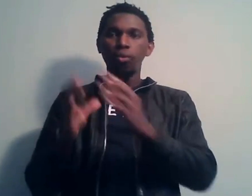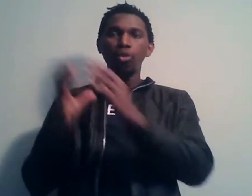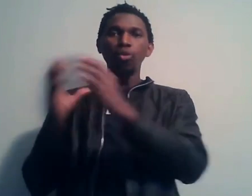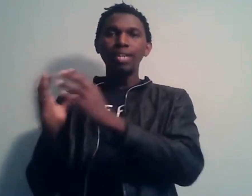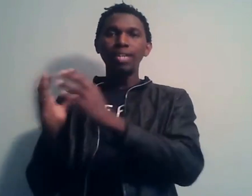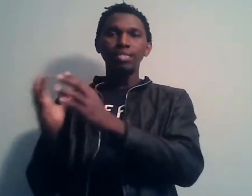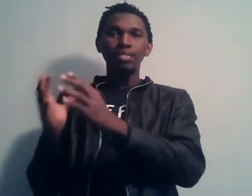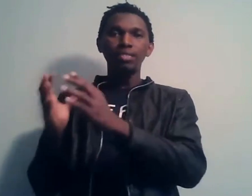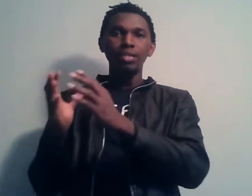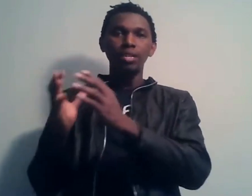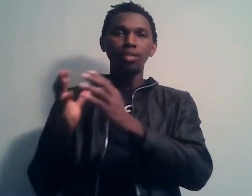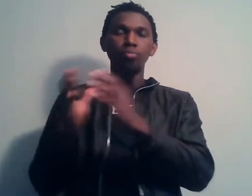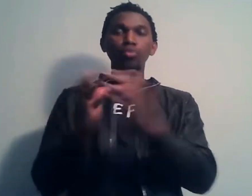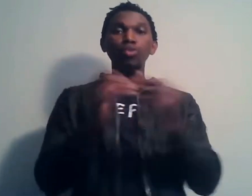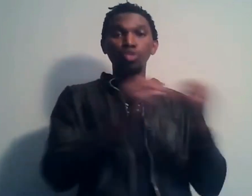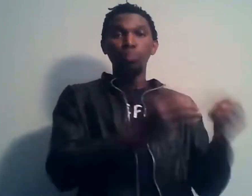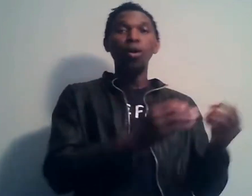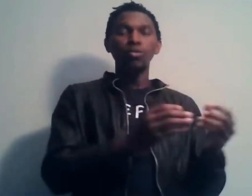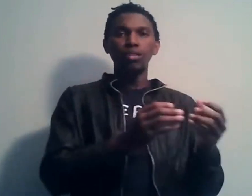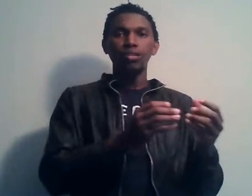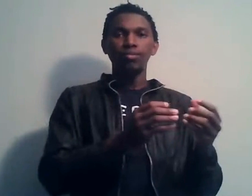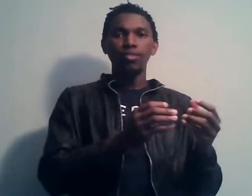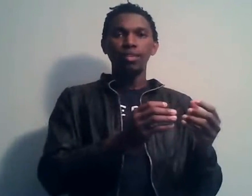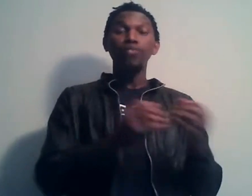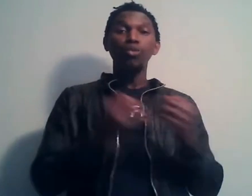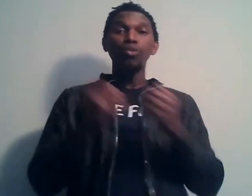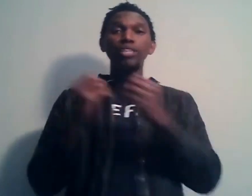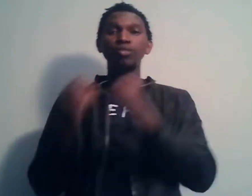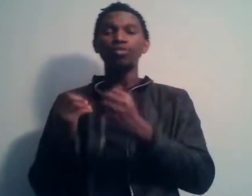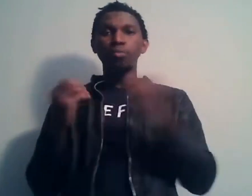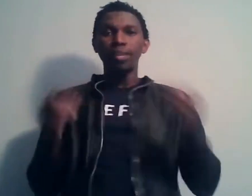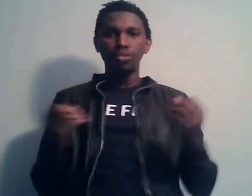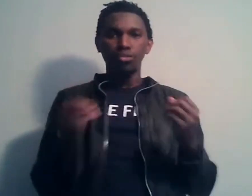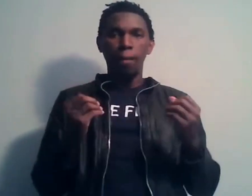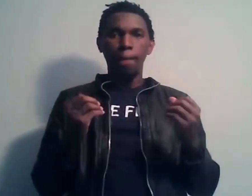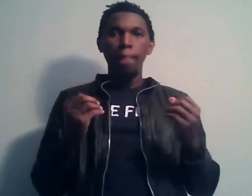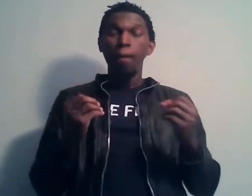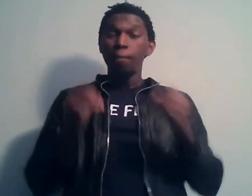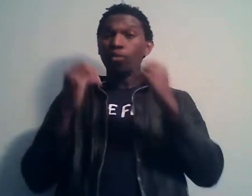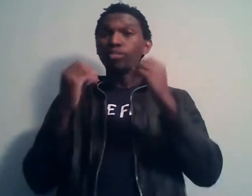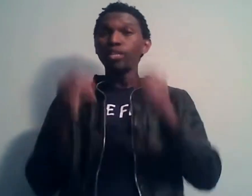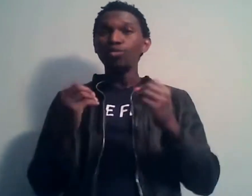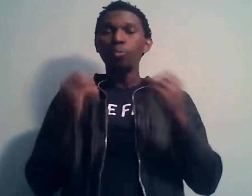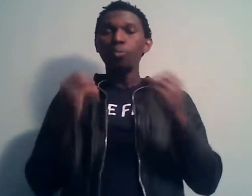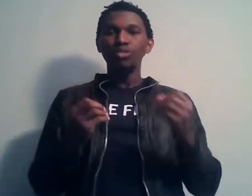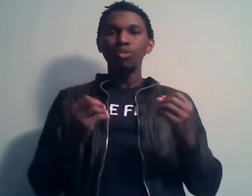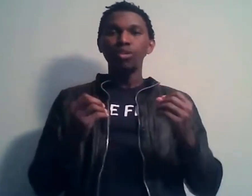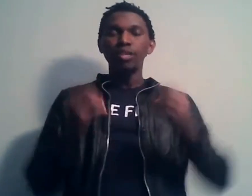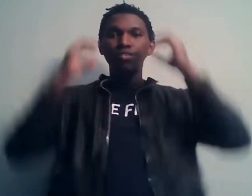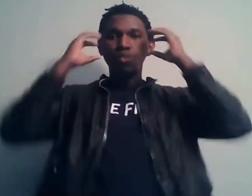pour qu comprenne la nécessité pour nous d'entreprendre, il faut qu'on découvre nos passions. Mais pour qu'on découvre nos passions, il faut